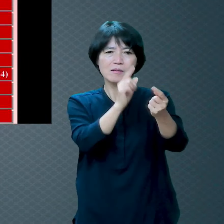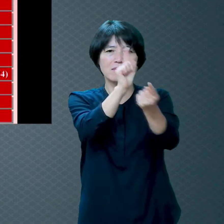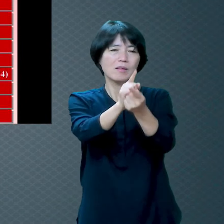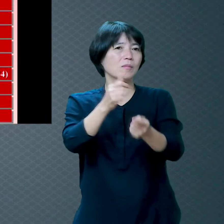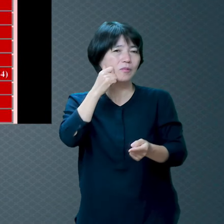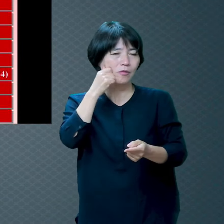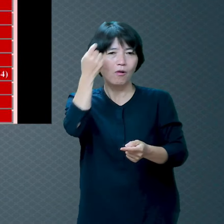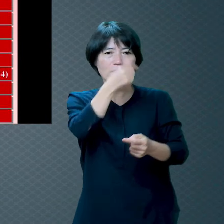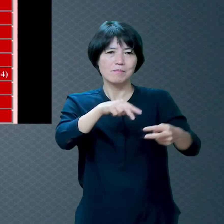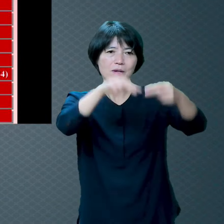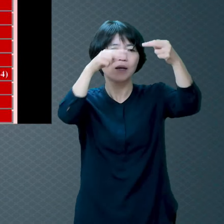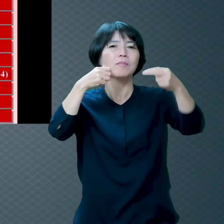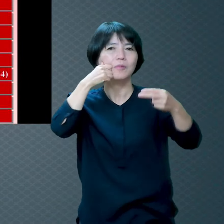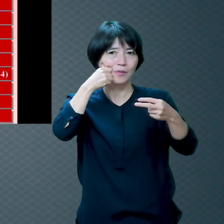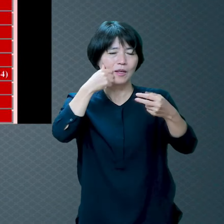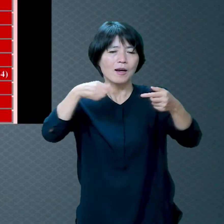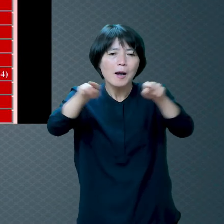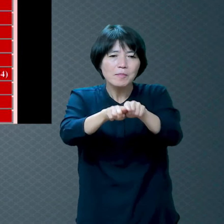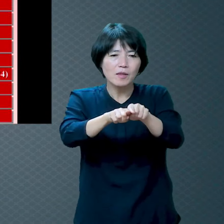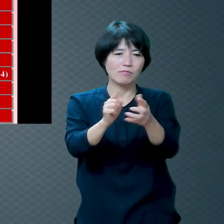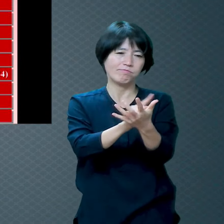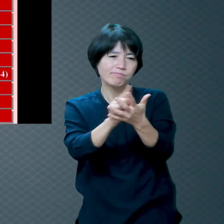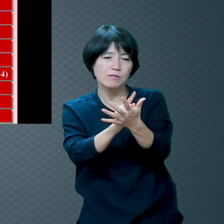같이 못 있습니다